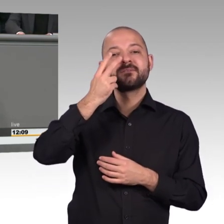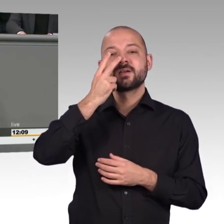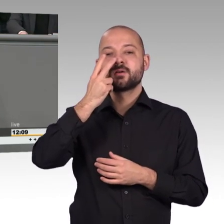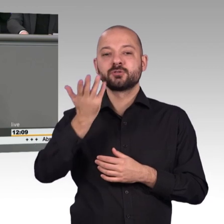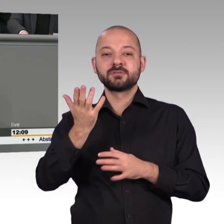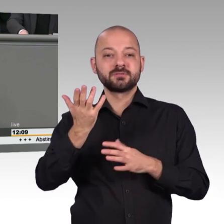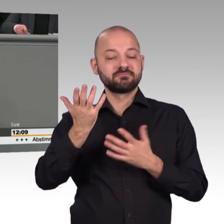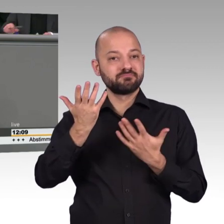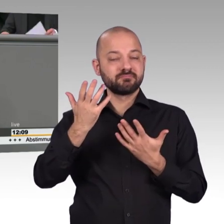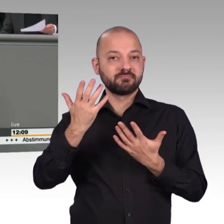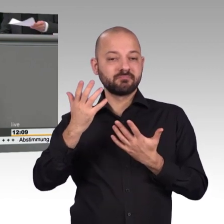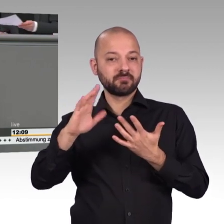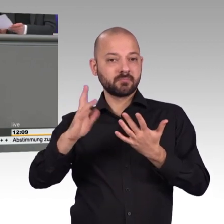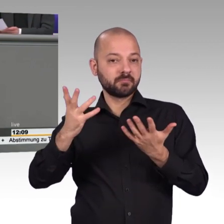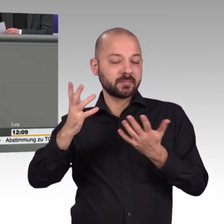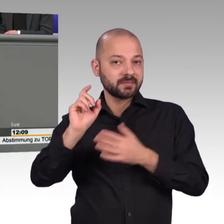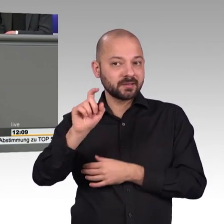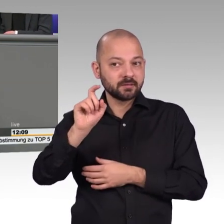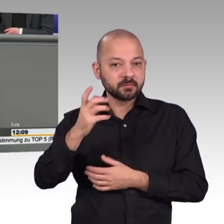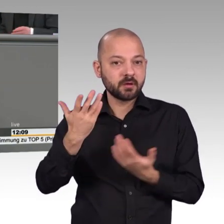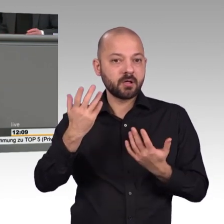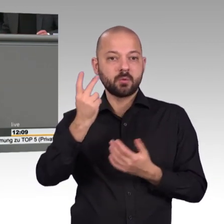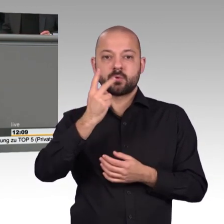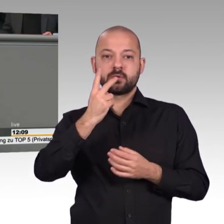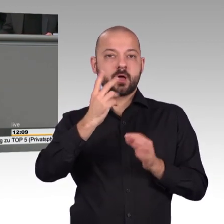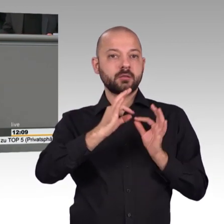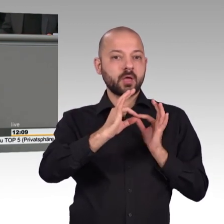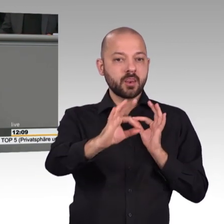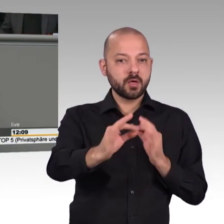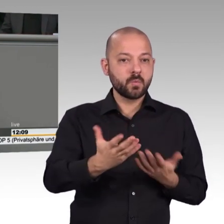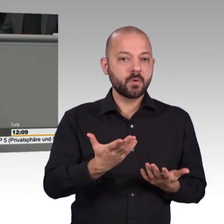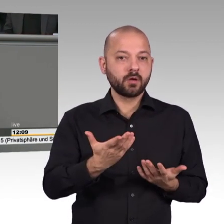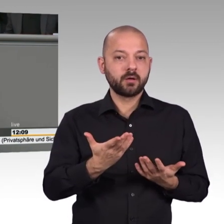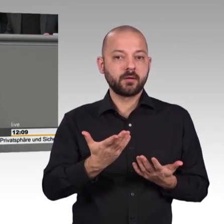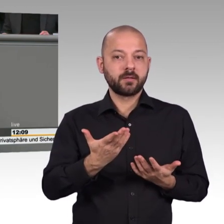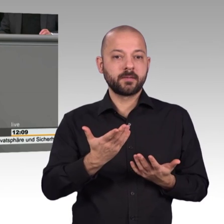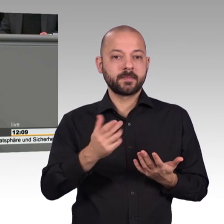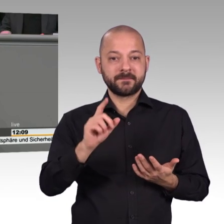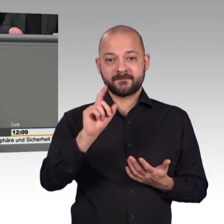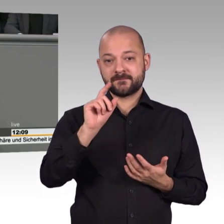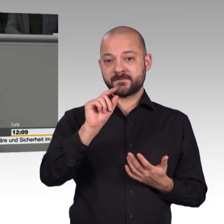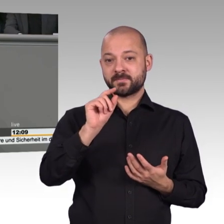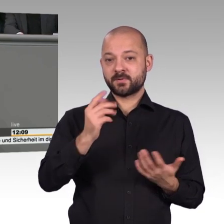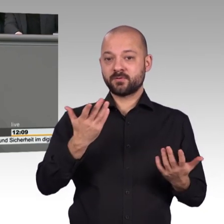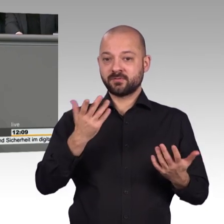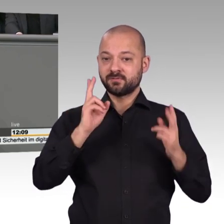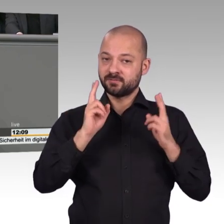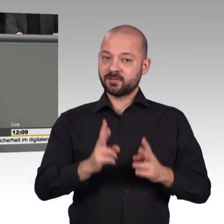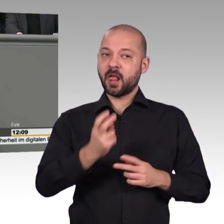Und um einem weiteren Missverständnis vorzubeugen, es ist zwar so, dass das Bundesverfassungsgericht gesagt hat, dass die